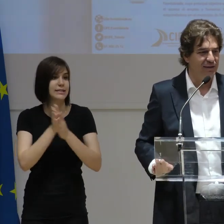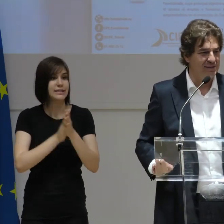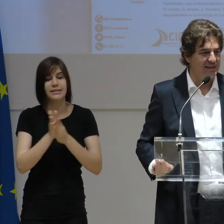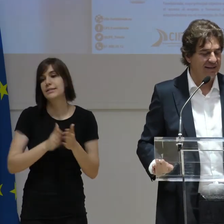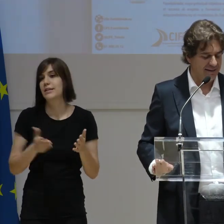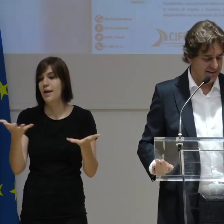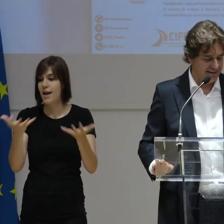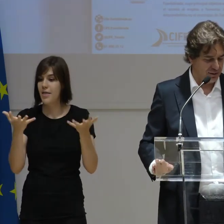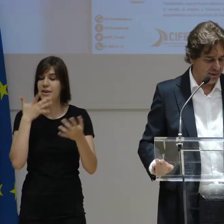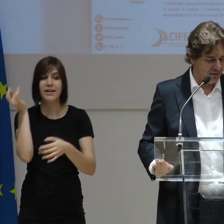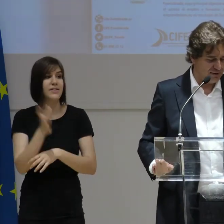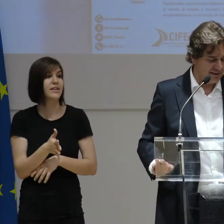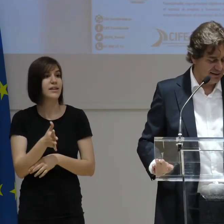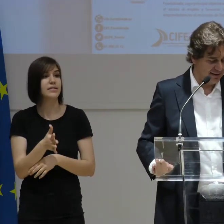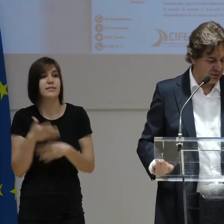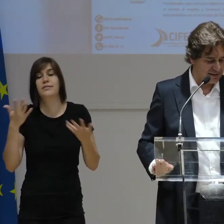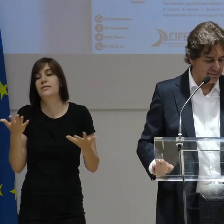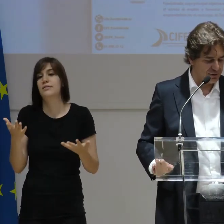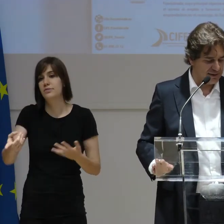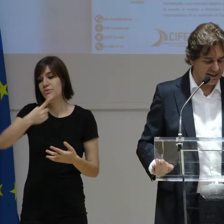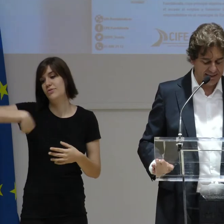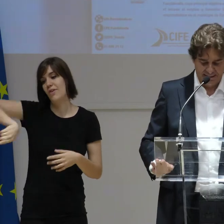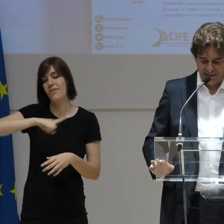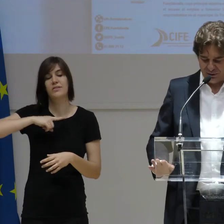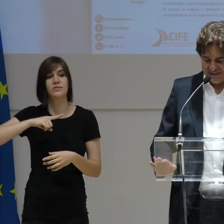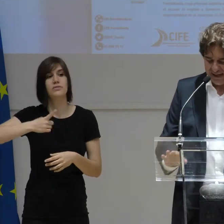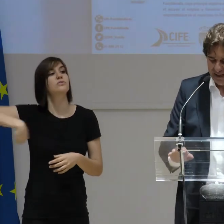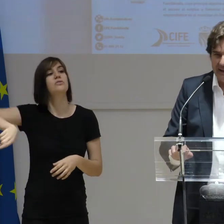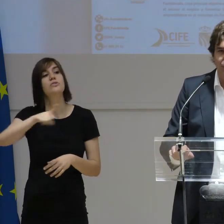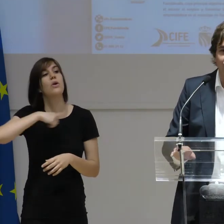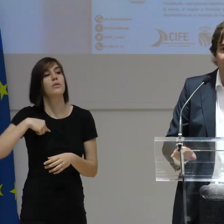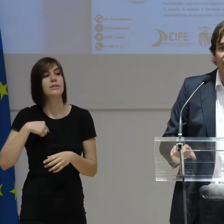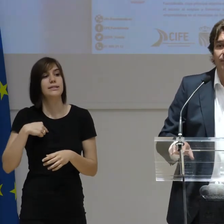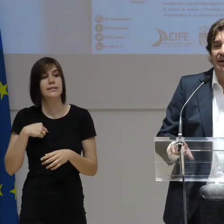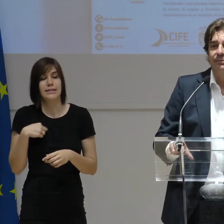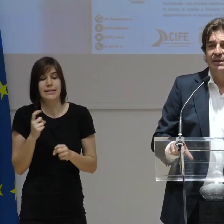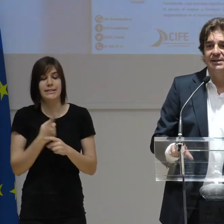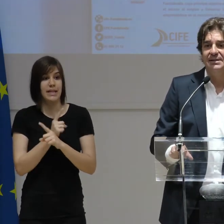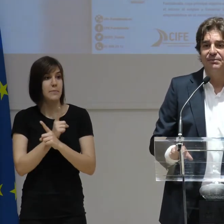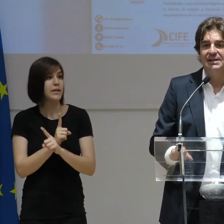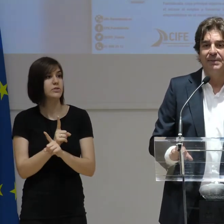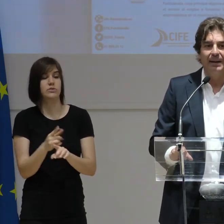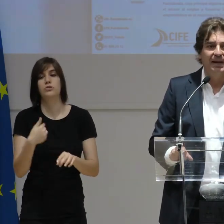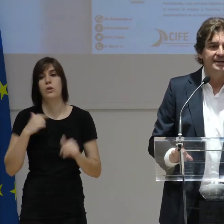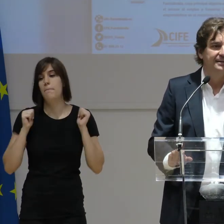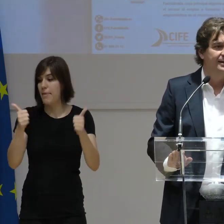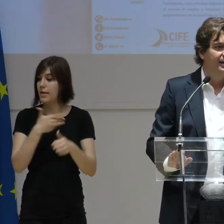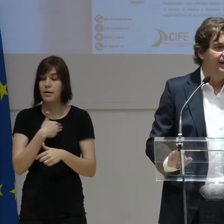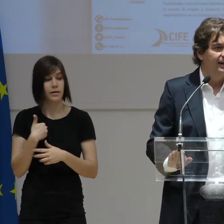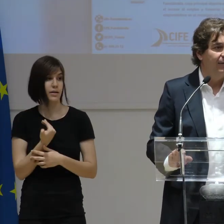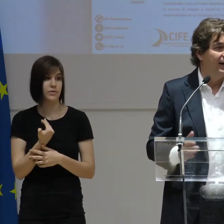agraciados de estos premios y todos estamos con esta inquietud. Yo quiero empezar mis palabras